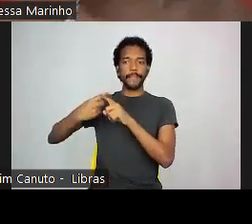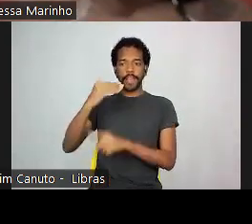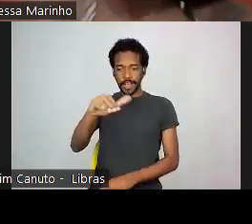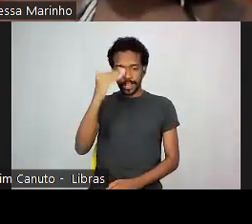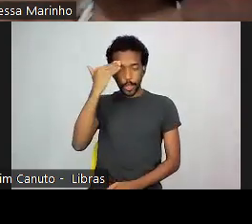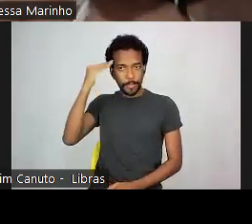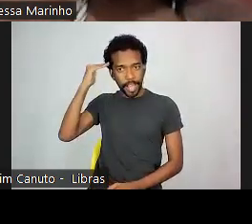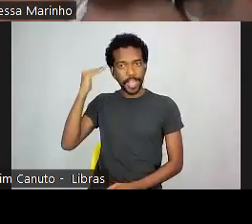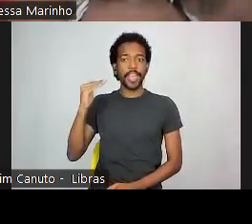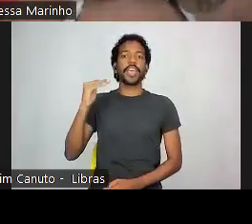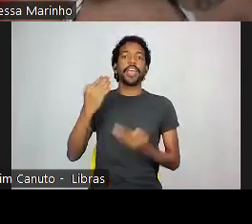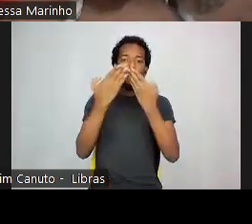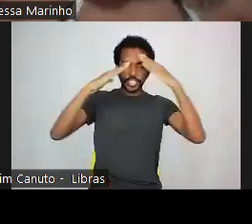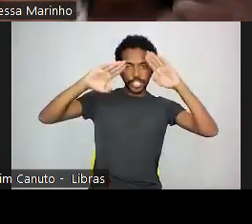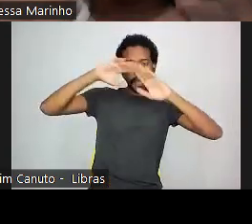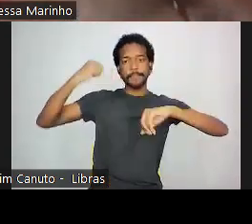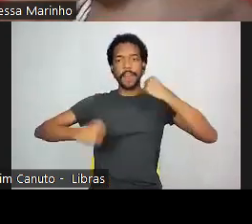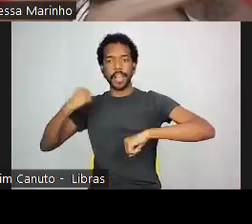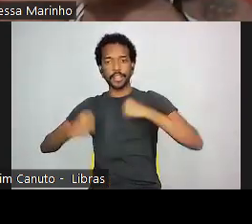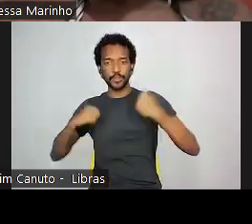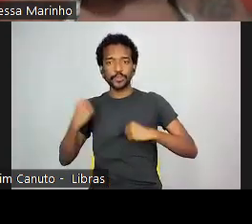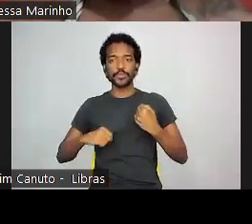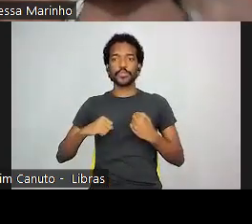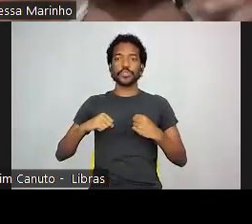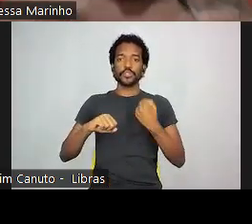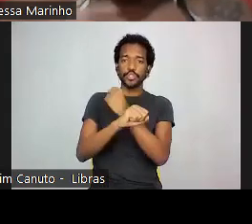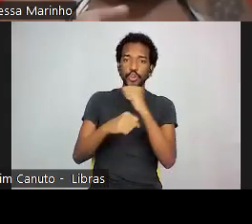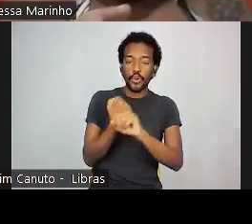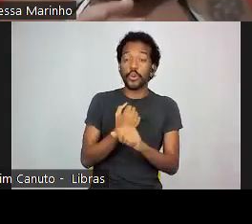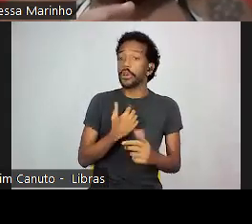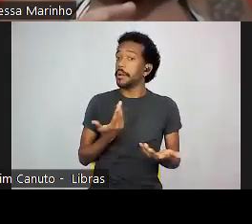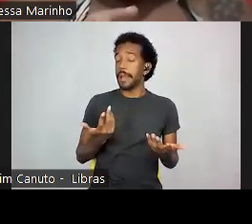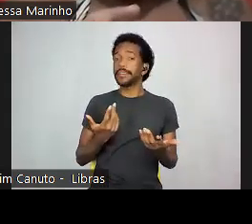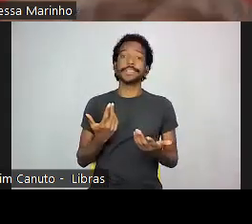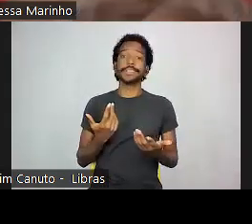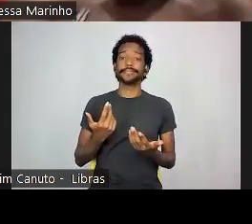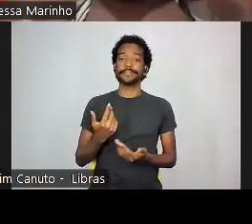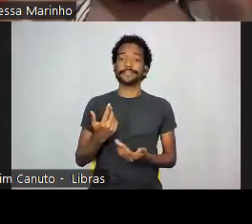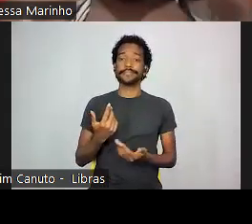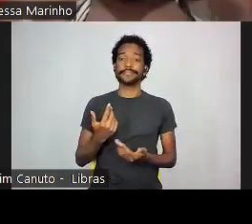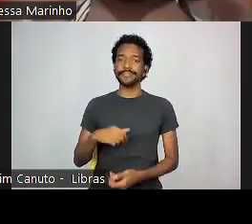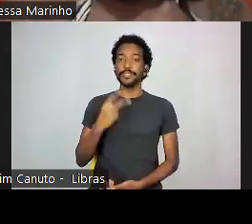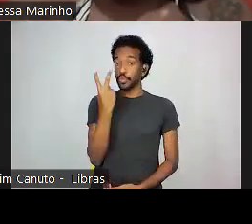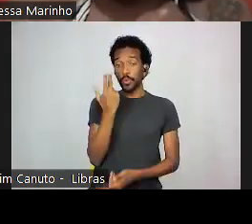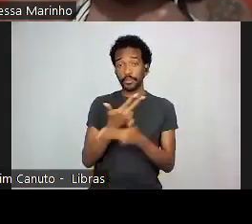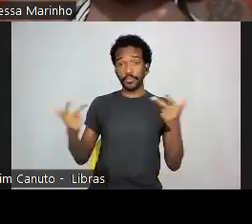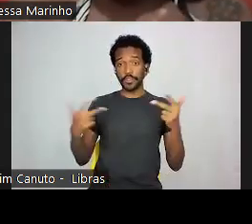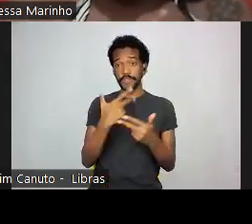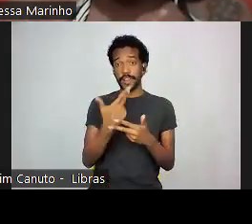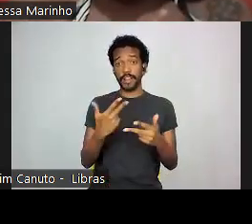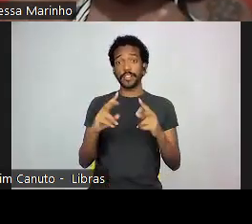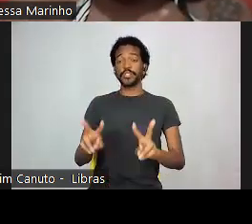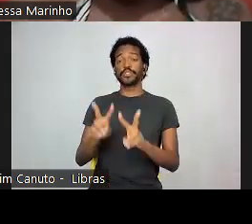popular, orixá, maracatu, jongo, entende? Só que duas coisas em relação a esses acervos